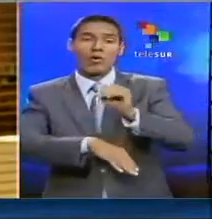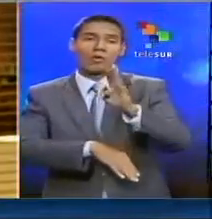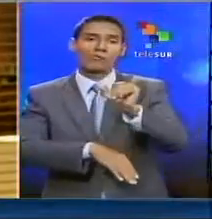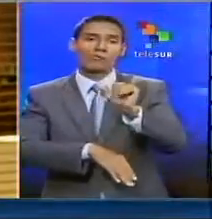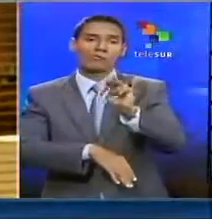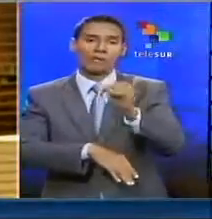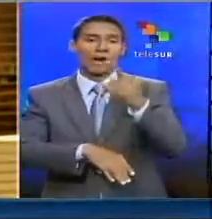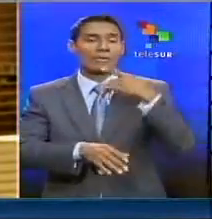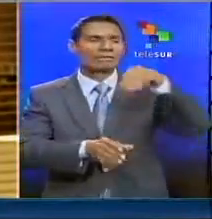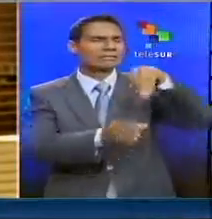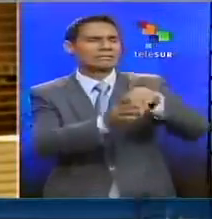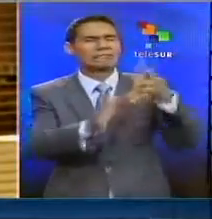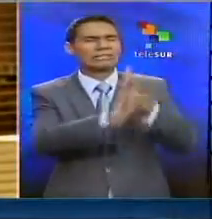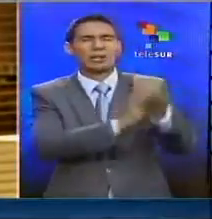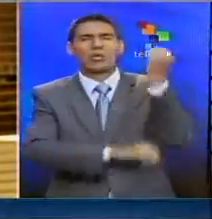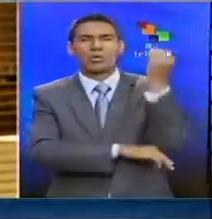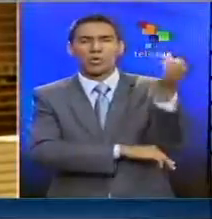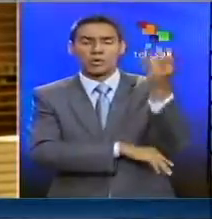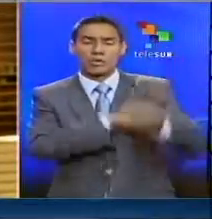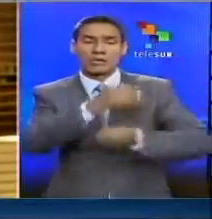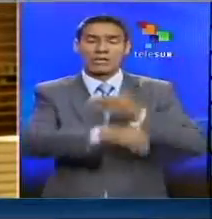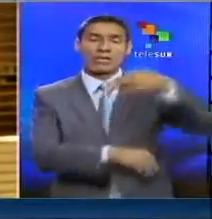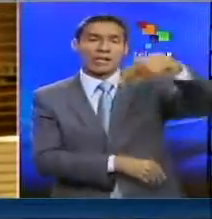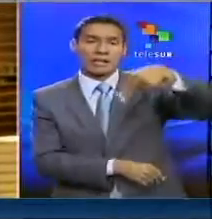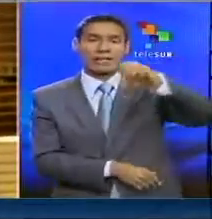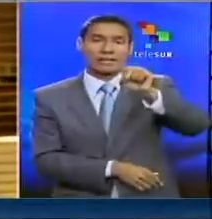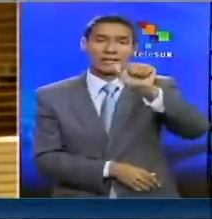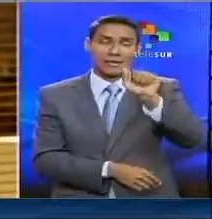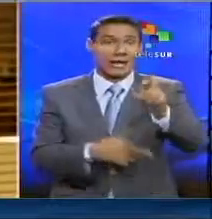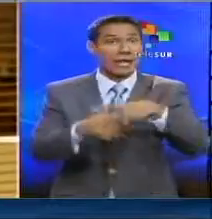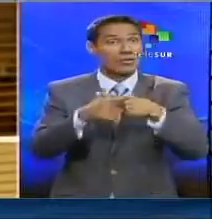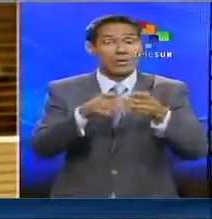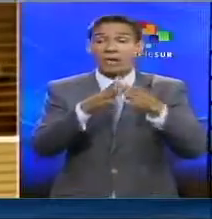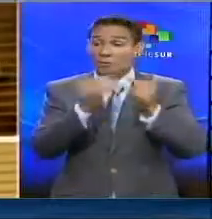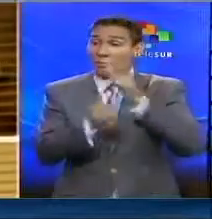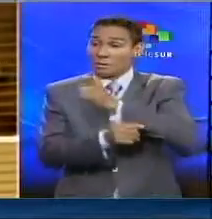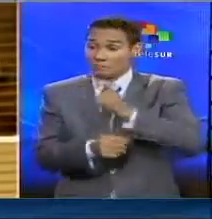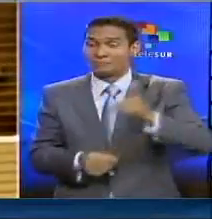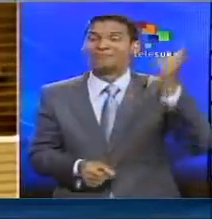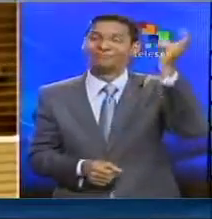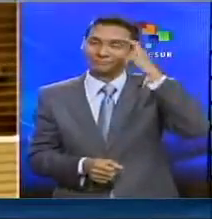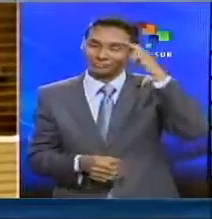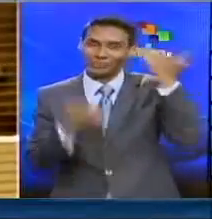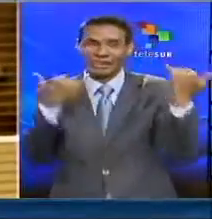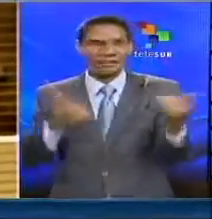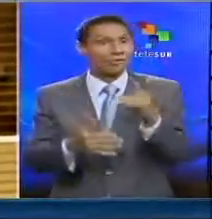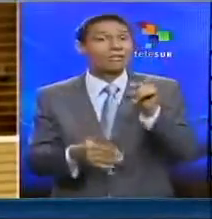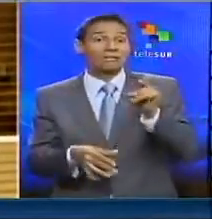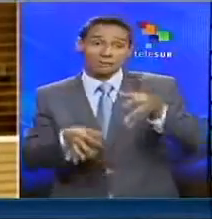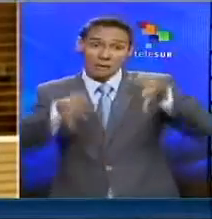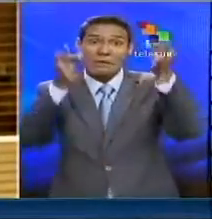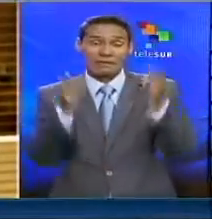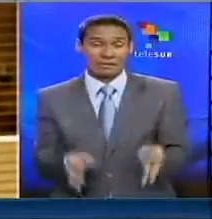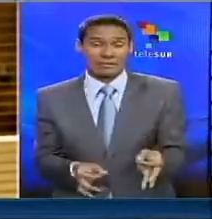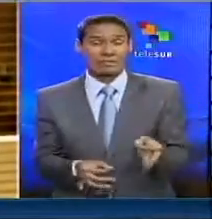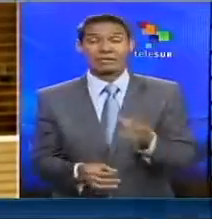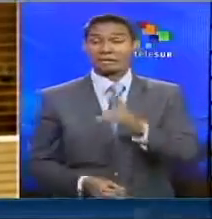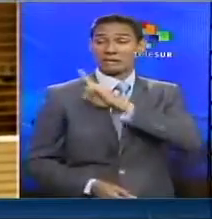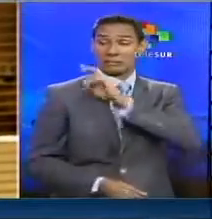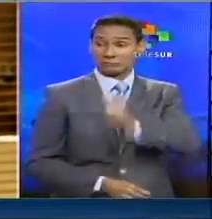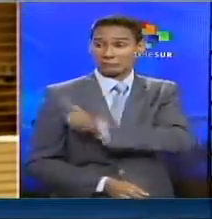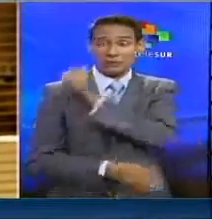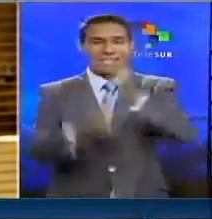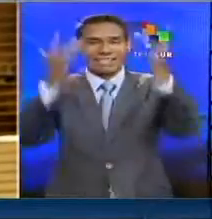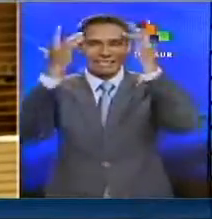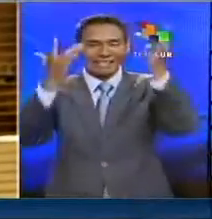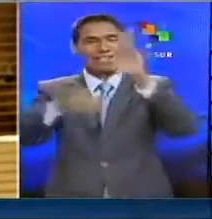mantenido el Congreso sobre lo que estaba haciendo la NSA y resultó que todo el mundo reconoce ahora que eso es totalmente cierto, que el director de la